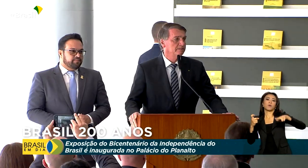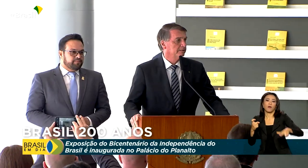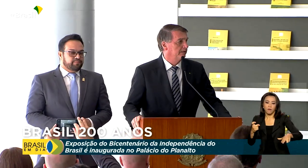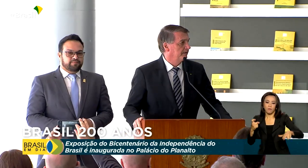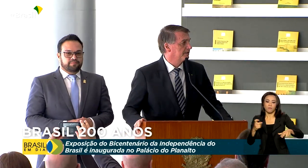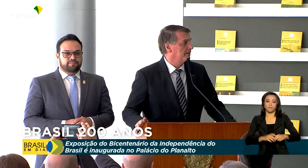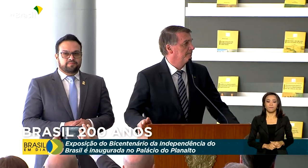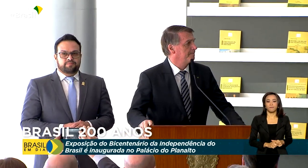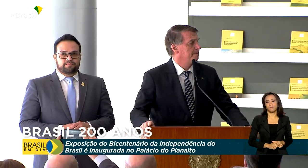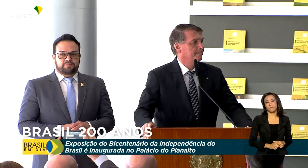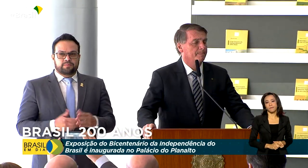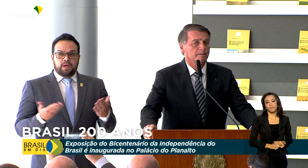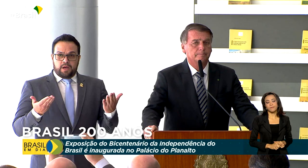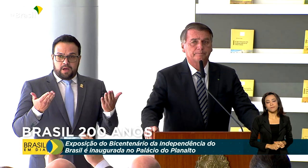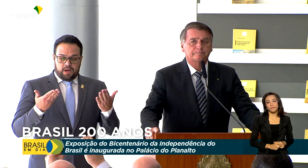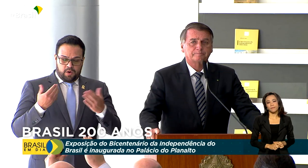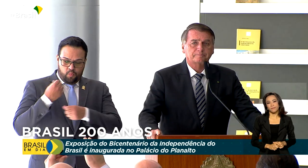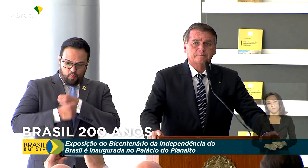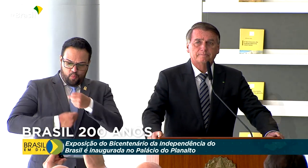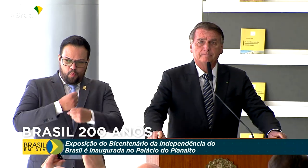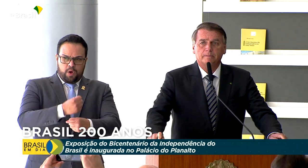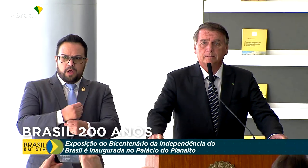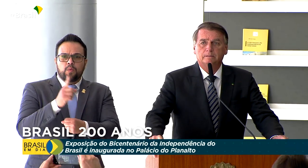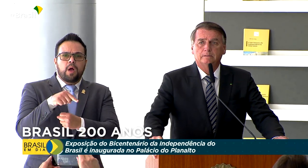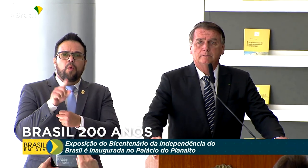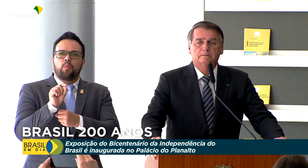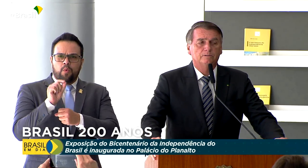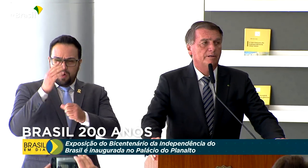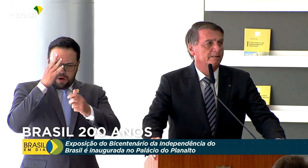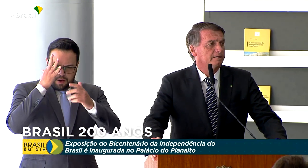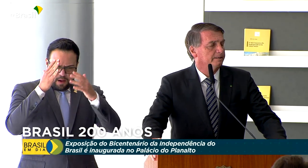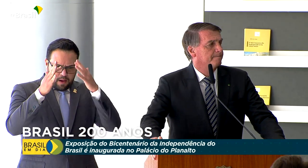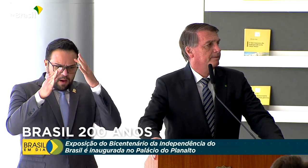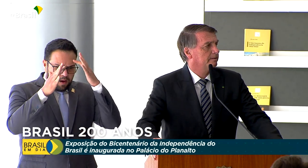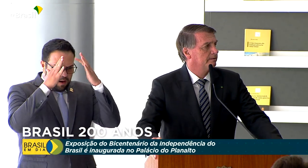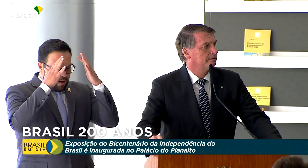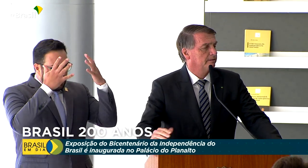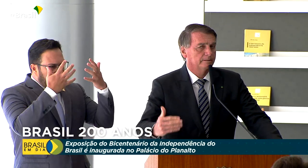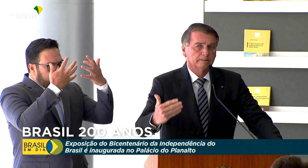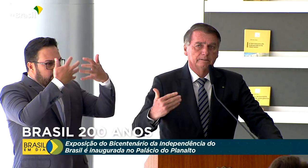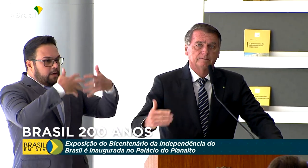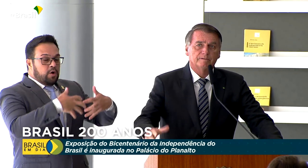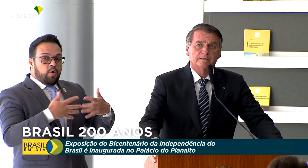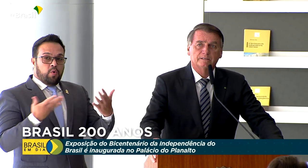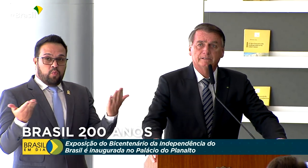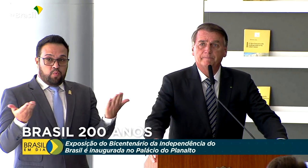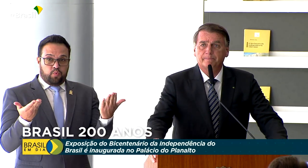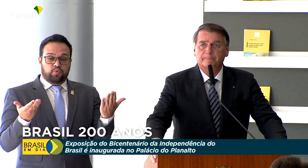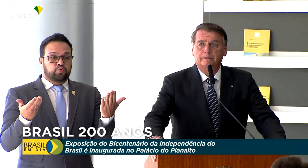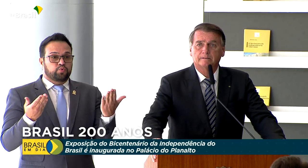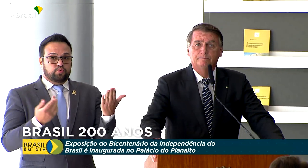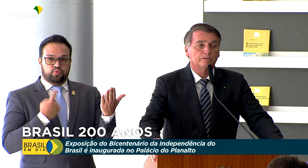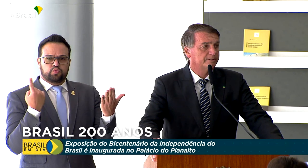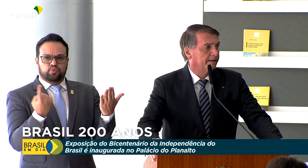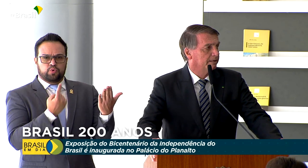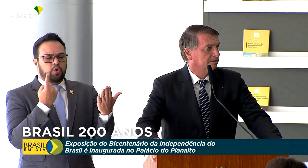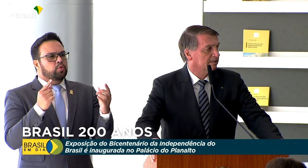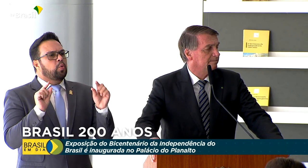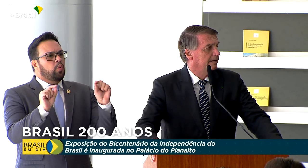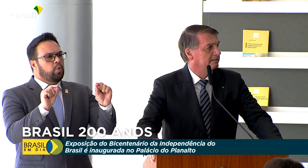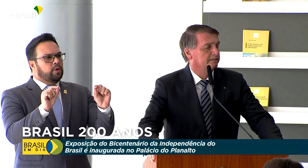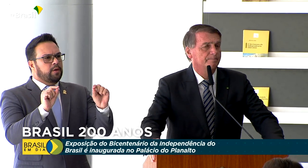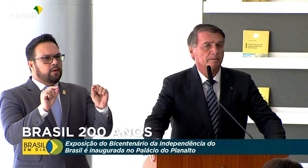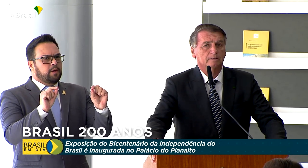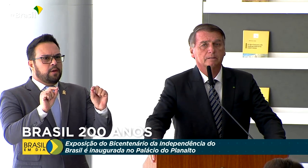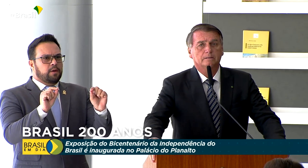É um ano de reflexão, de nós aqui fazer voltar às